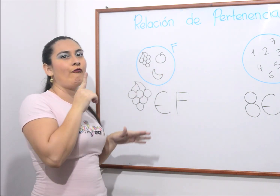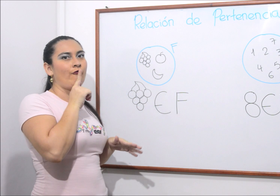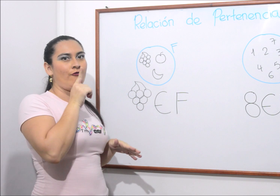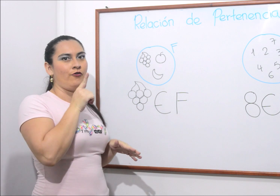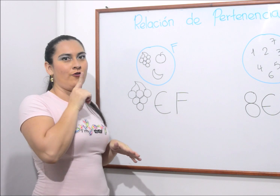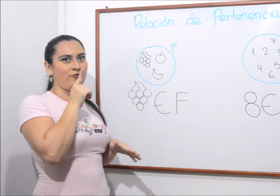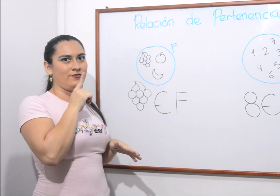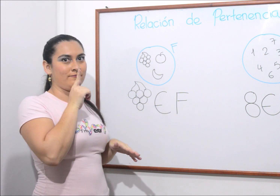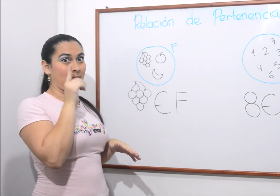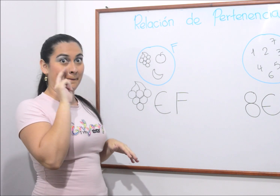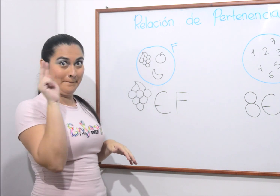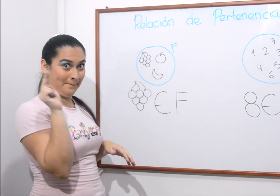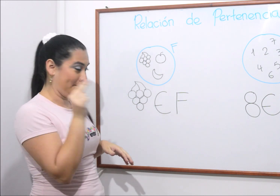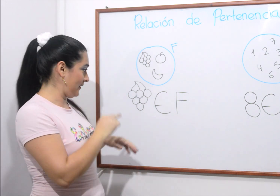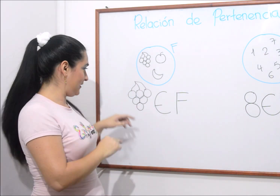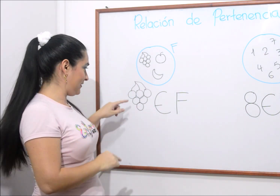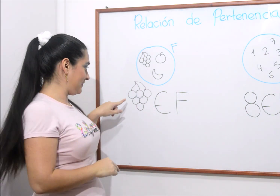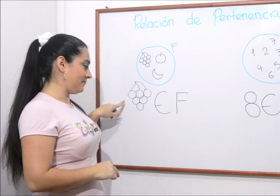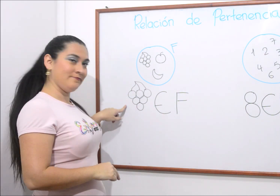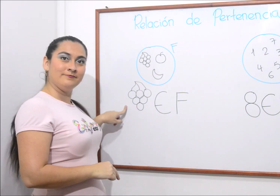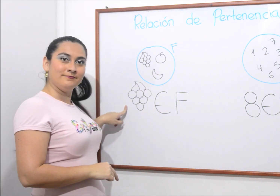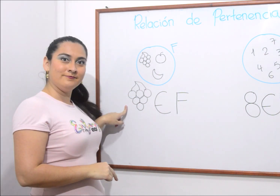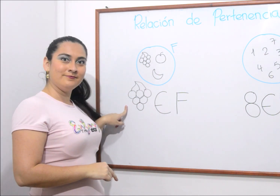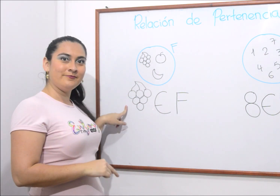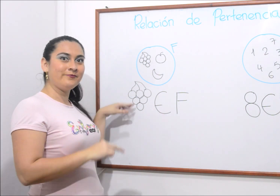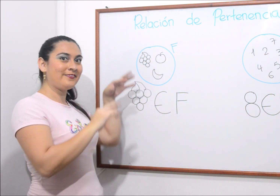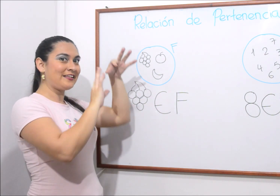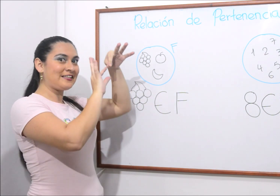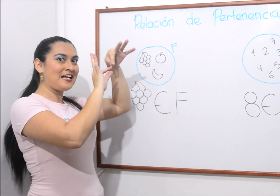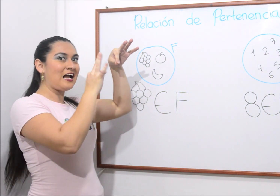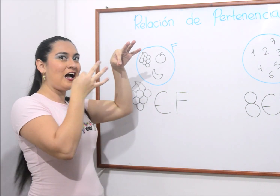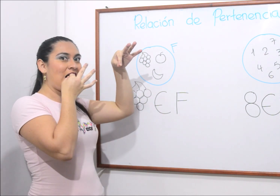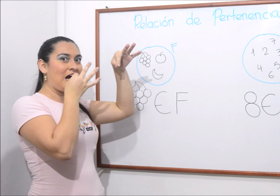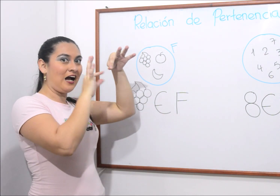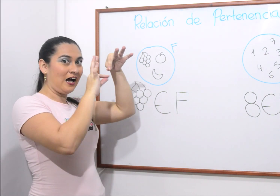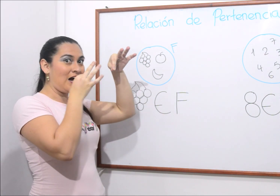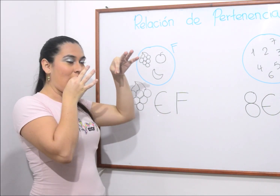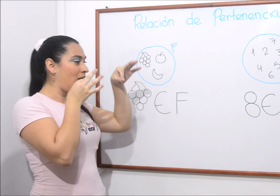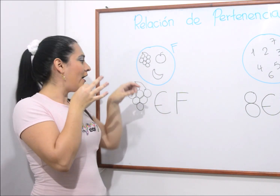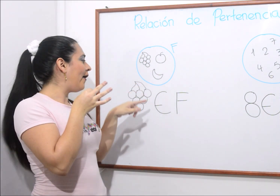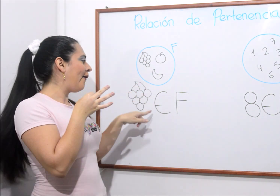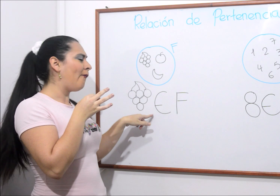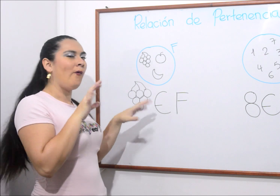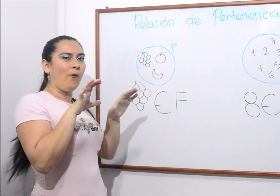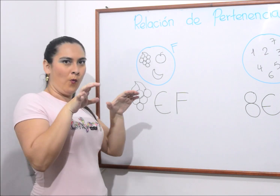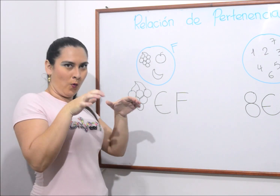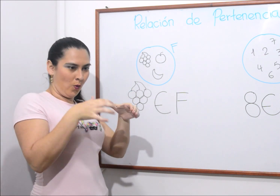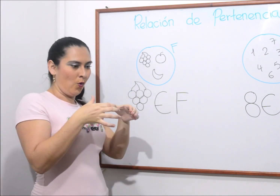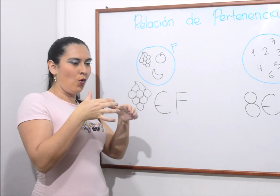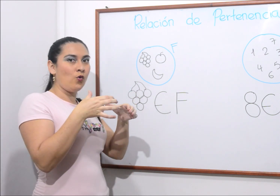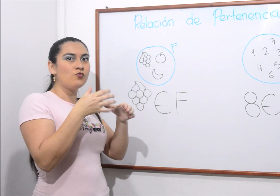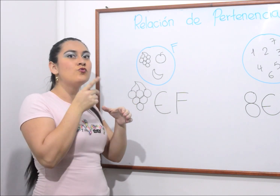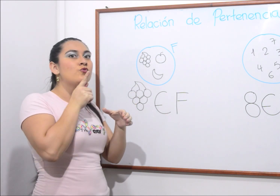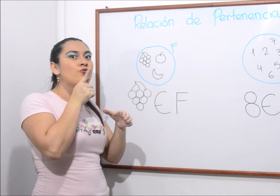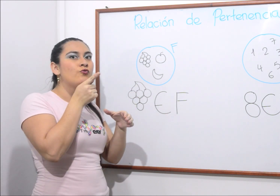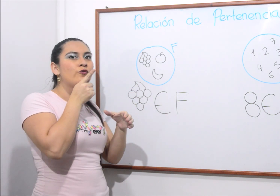conjunto de las frutas. Aquí nos menciona que las uvas pertenecen al conjunto de las frutas.